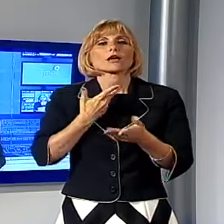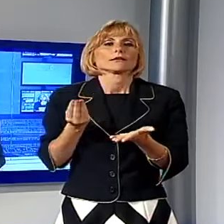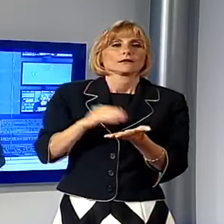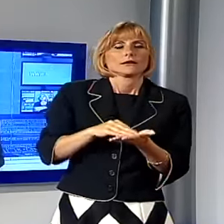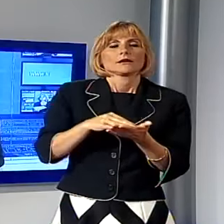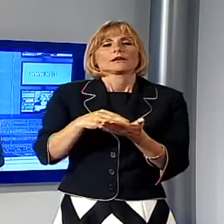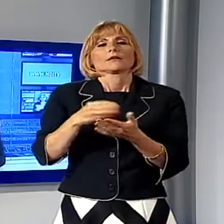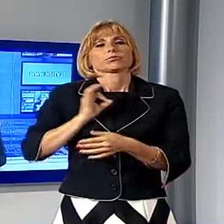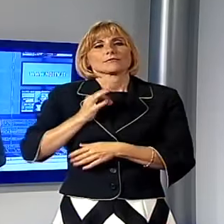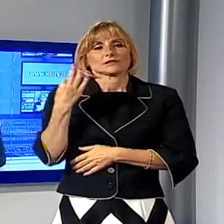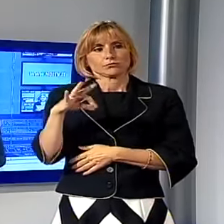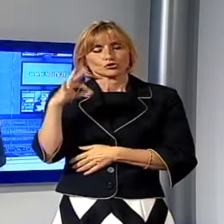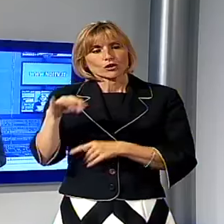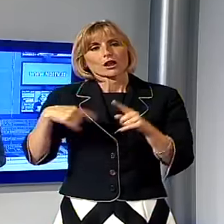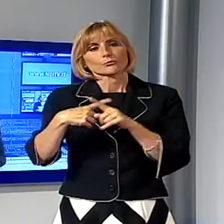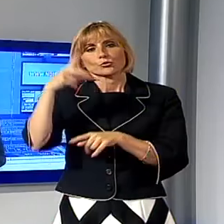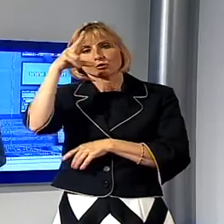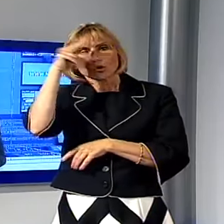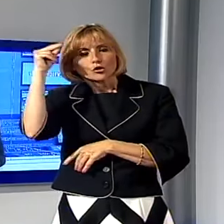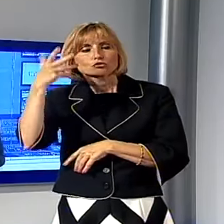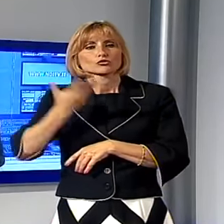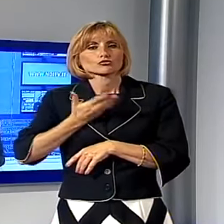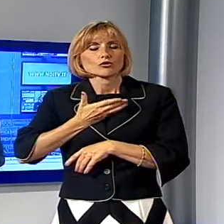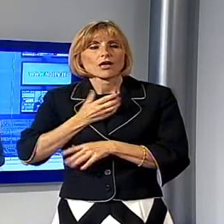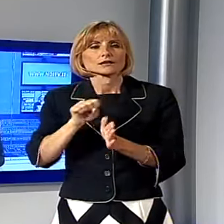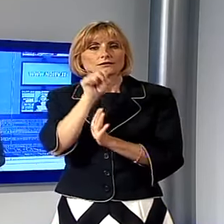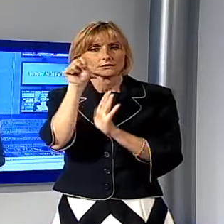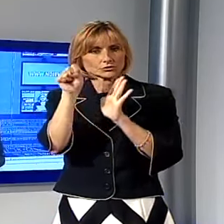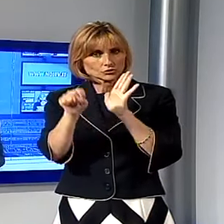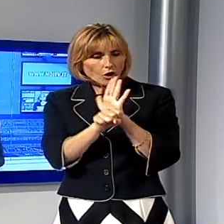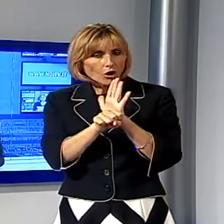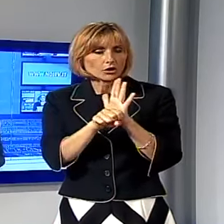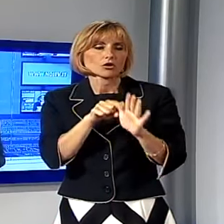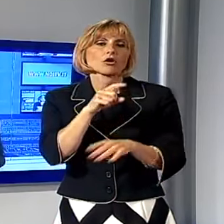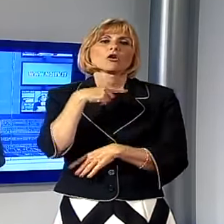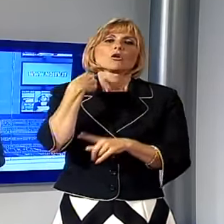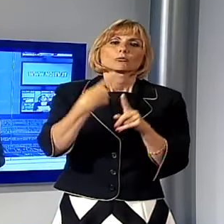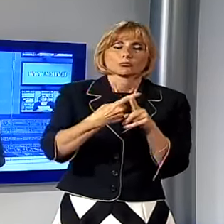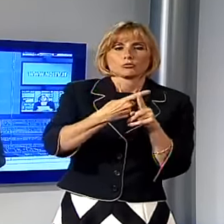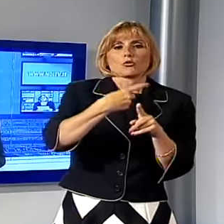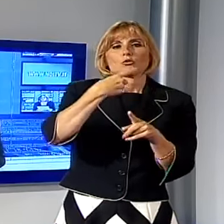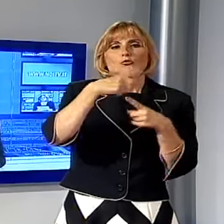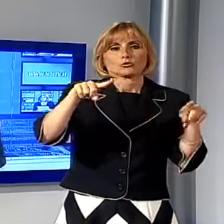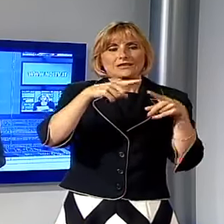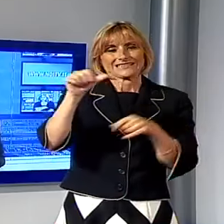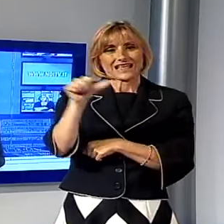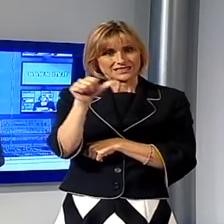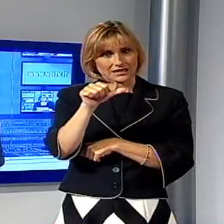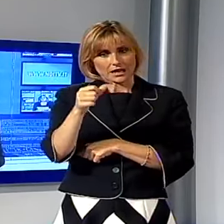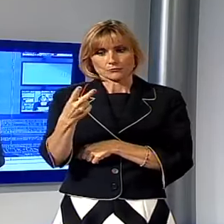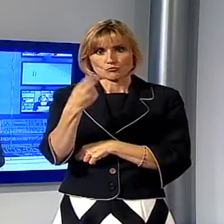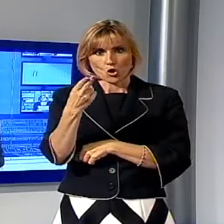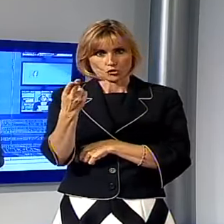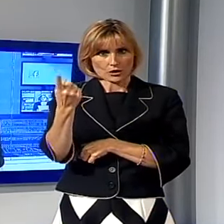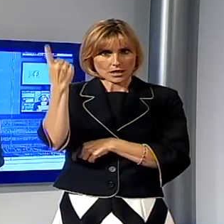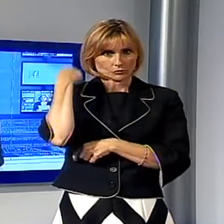riconoscimenti sono andati allo storico Paul Gisborg al musicista Sergio Sandrelli scomparso l'anno